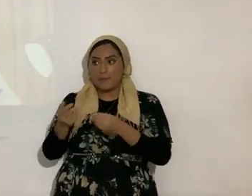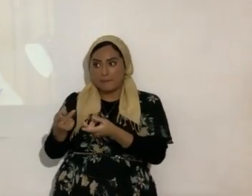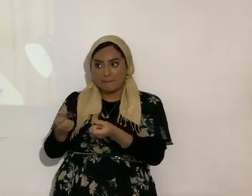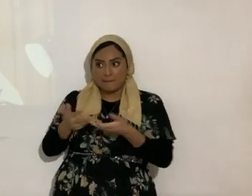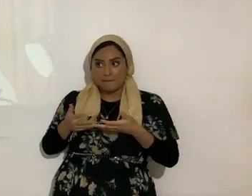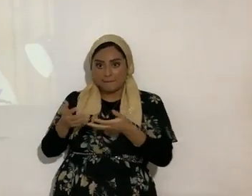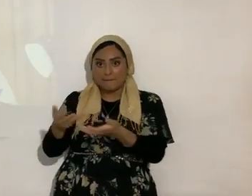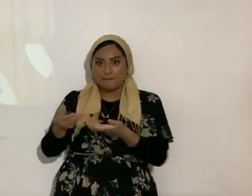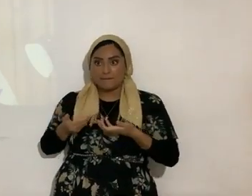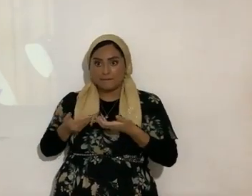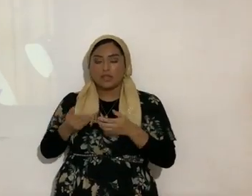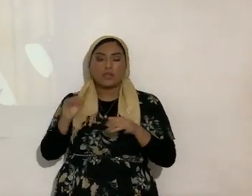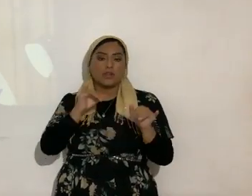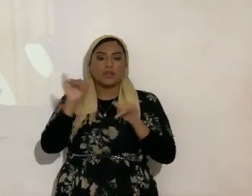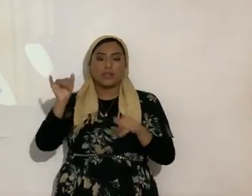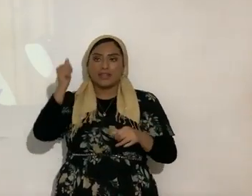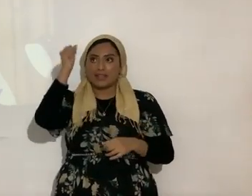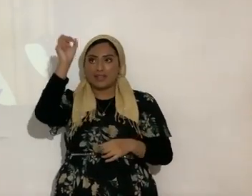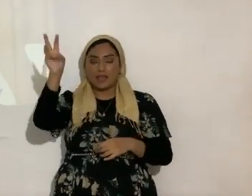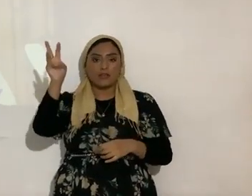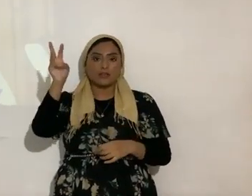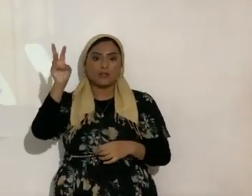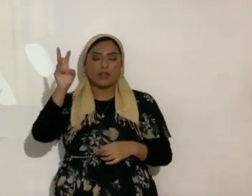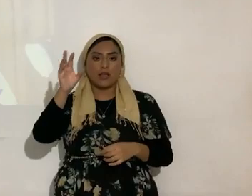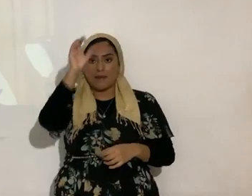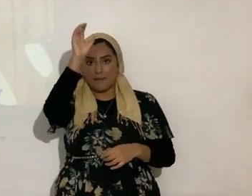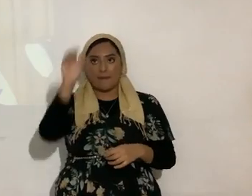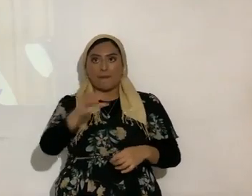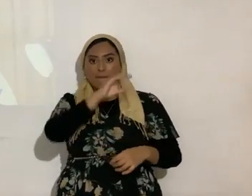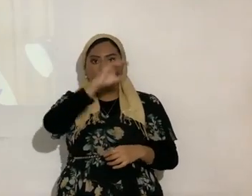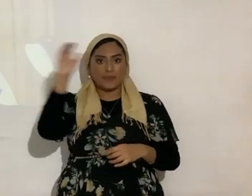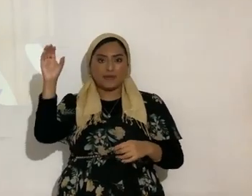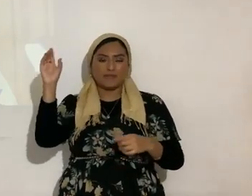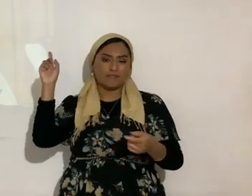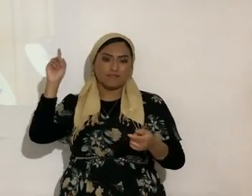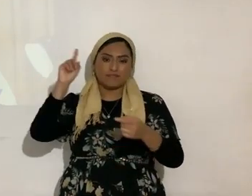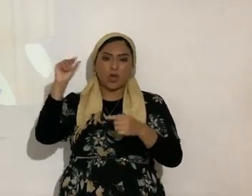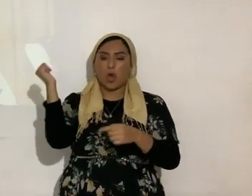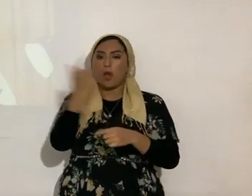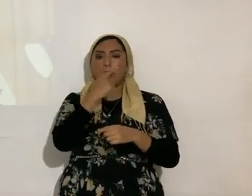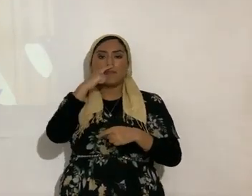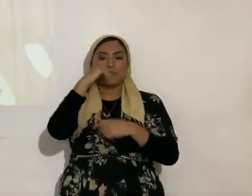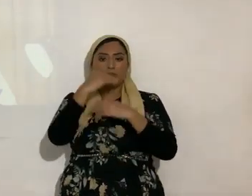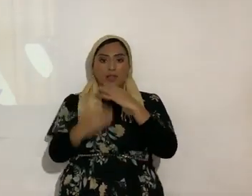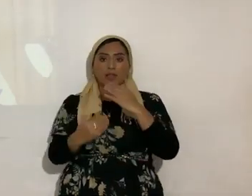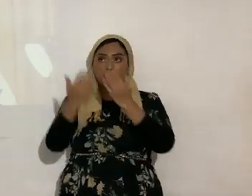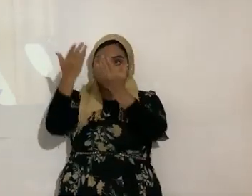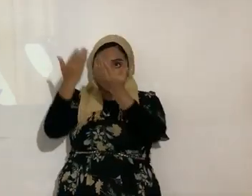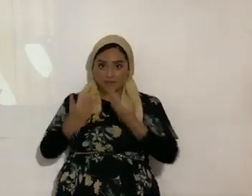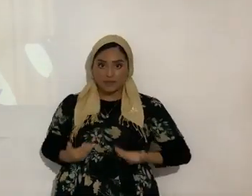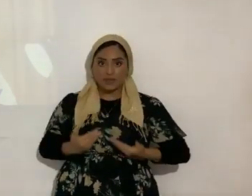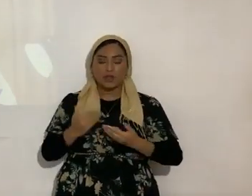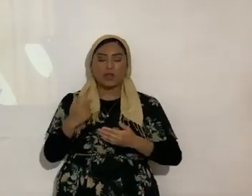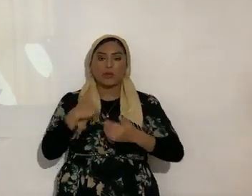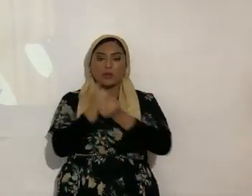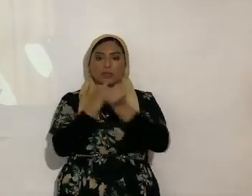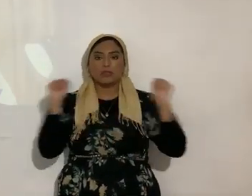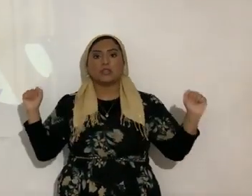Como Yahshua, que Dios fue última gota de sangre por nosotros solamente para que nosotros fuéramos salvos. Por eso dice ahí